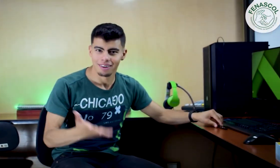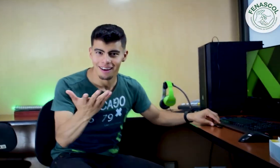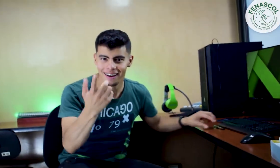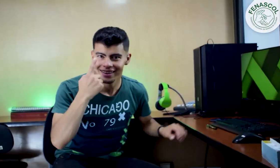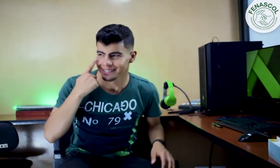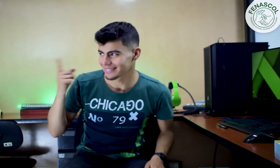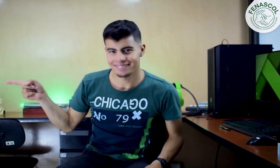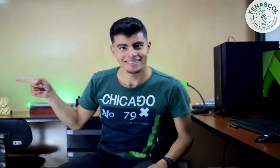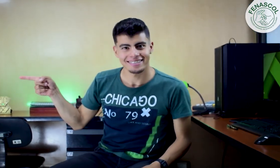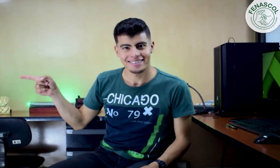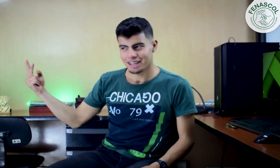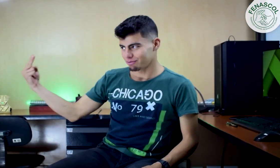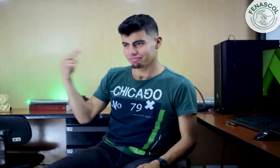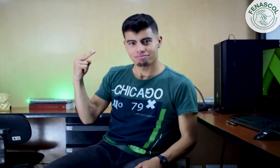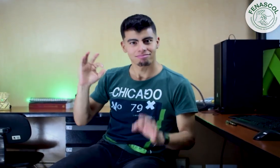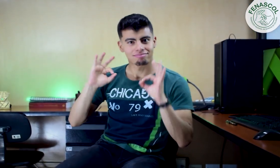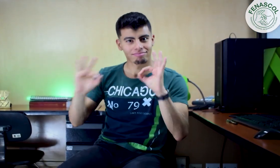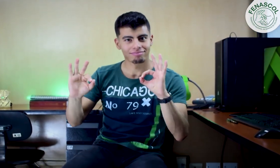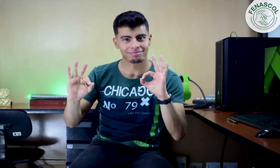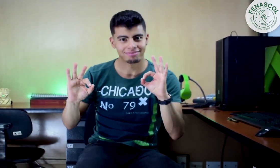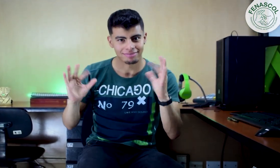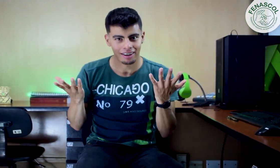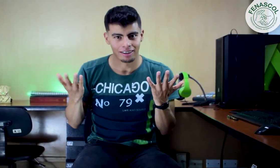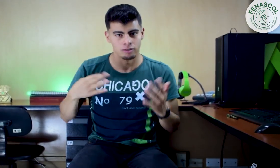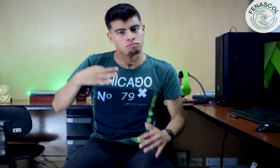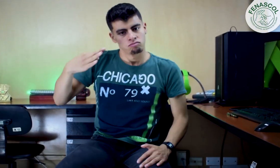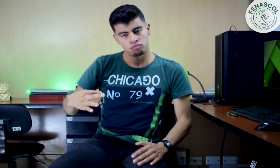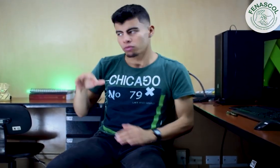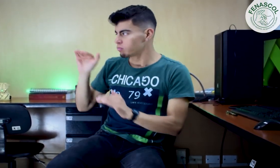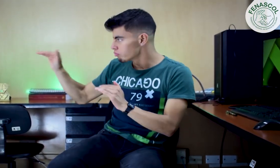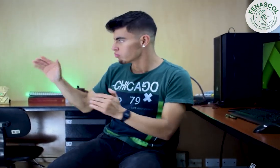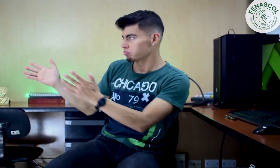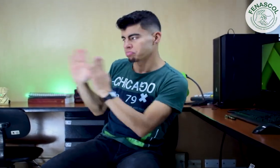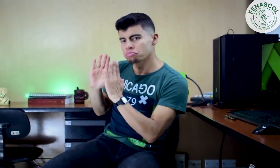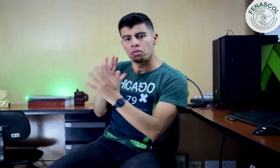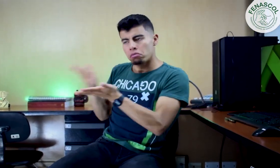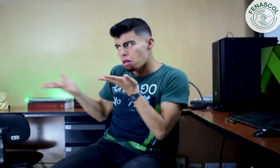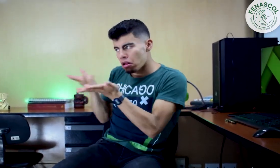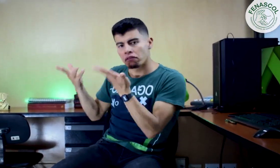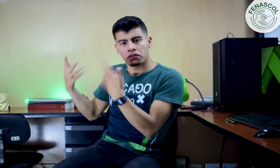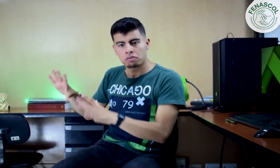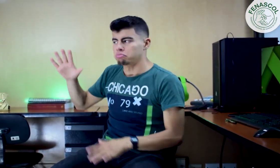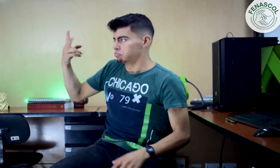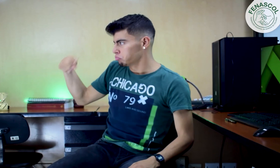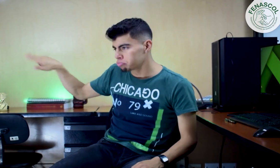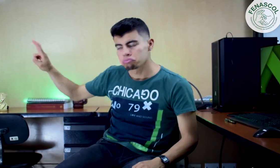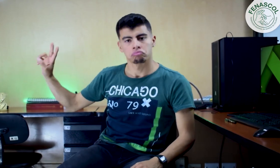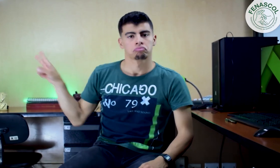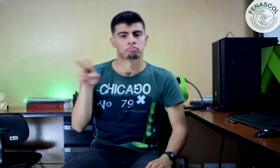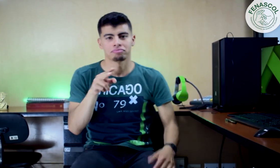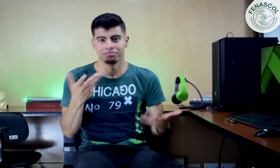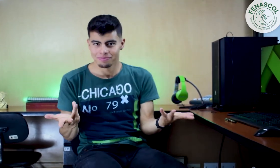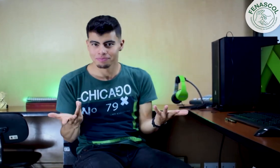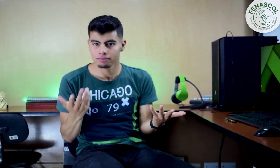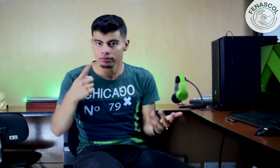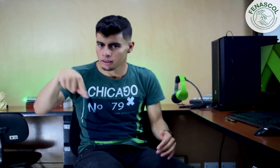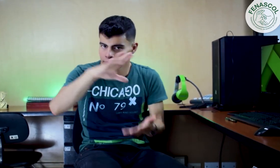¿Vieron? Ella atendió a mi llamado sin problema. La forma adecuada es un suave toque en el hombro. Inmediatamente ella me atendió y fue posible interactuar